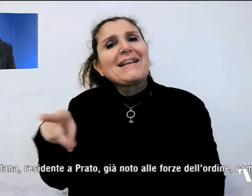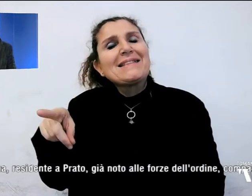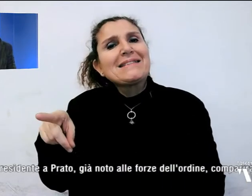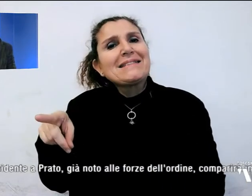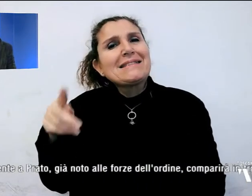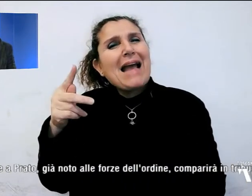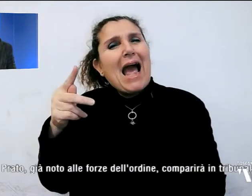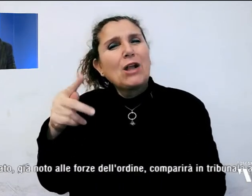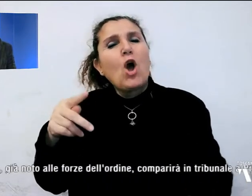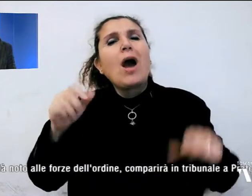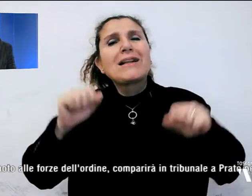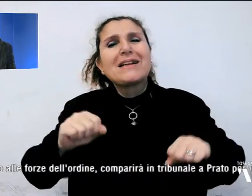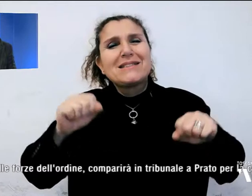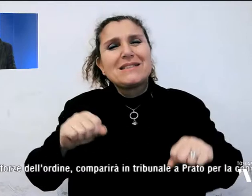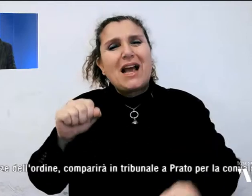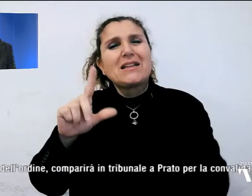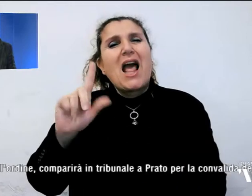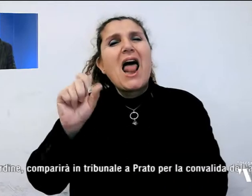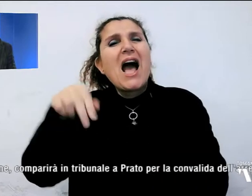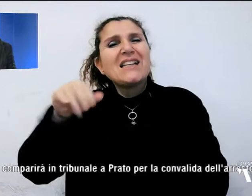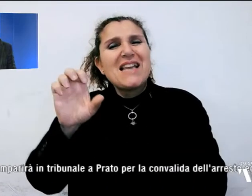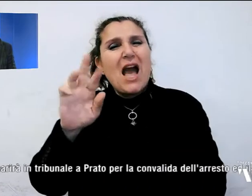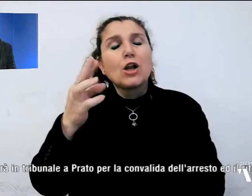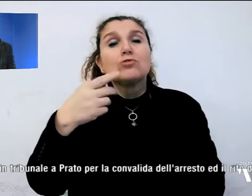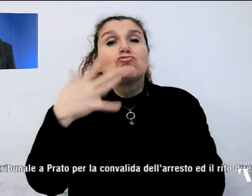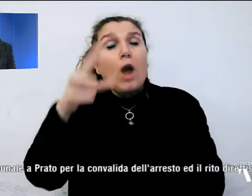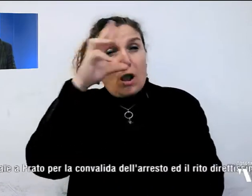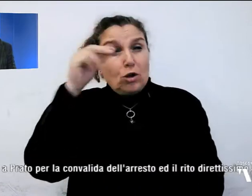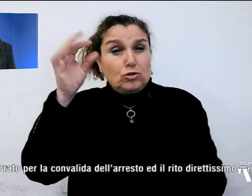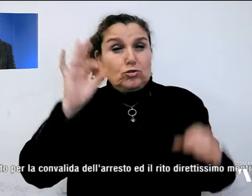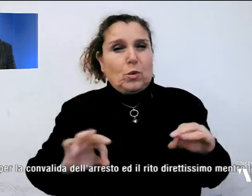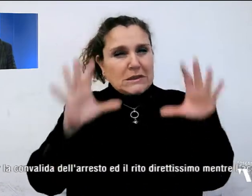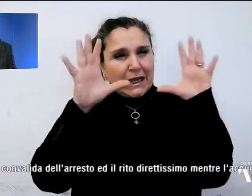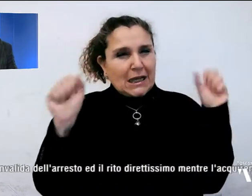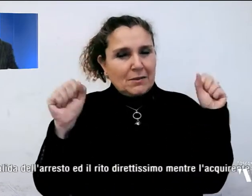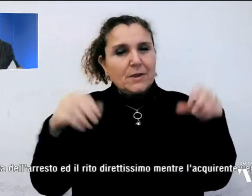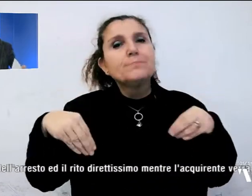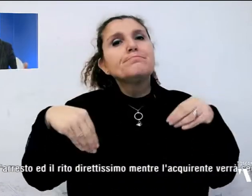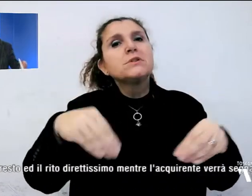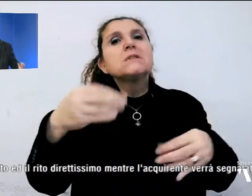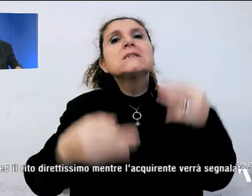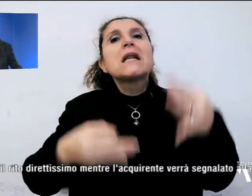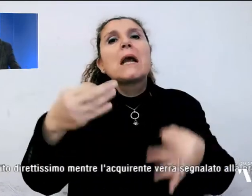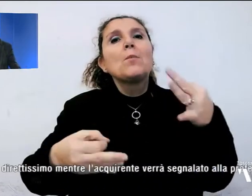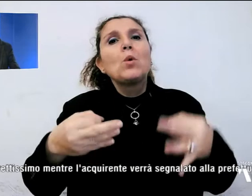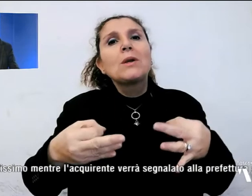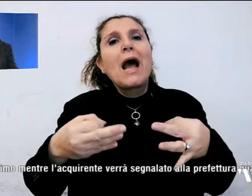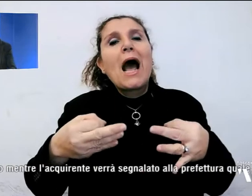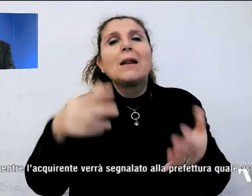capoluogo Laniero, già noto alle forze dell'ordine, comparirà in tribunale per la convalida